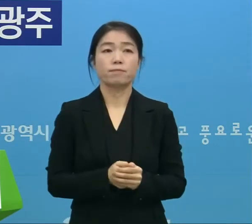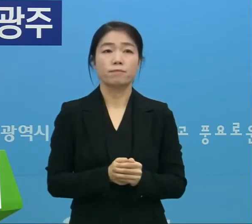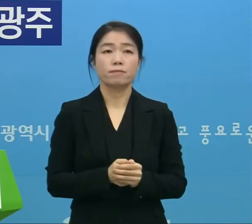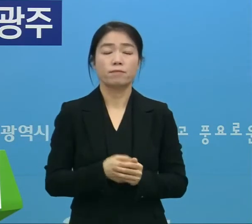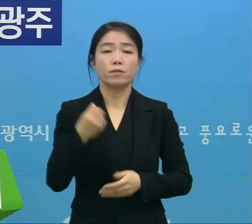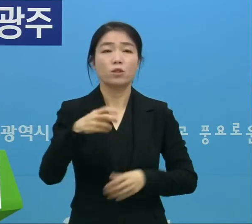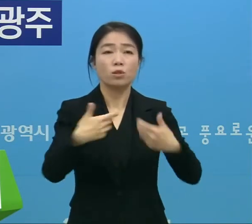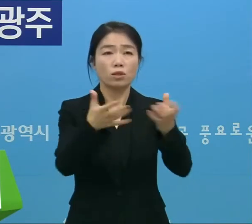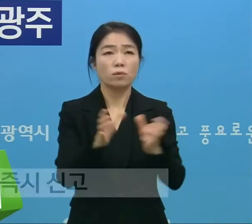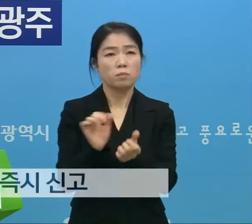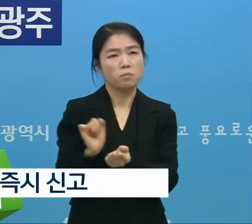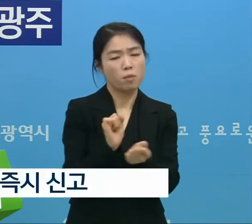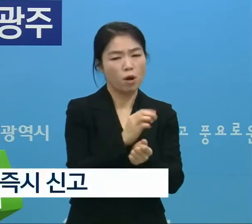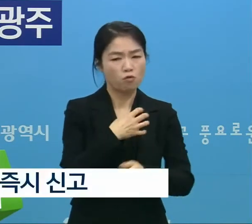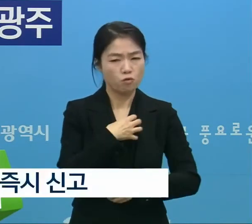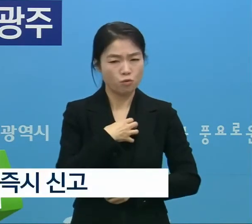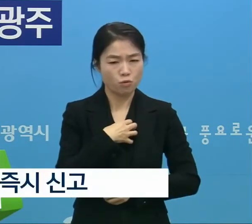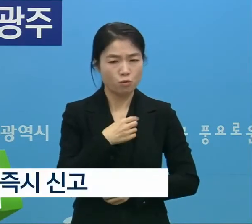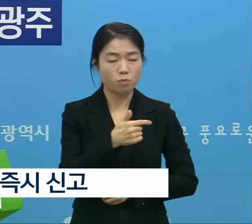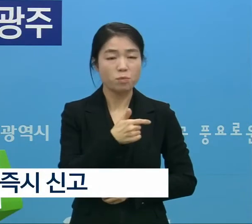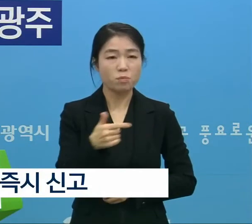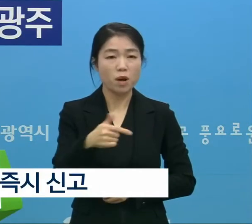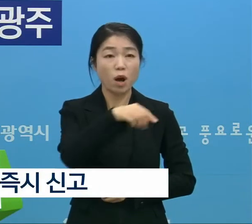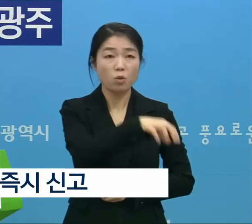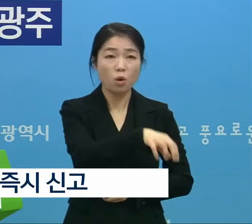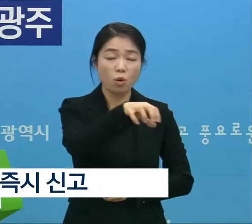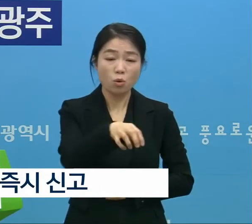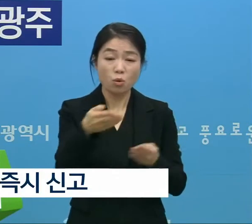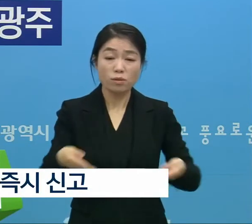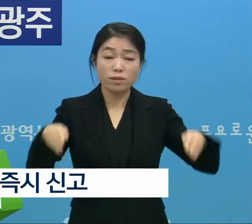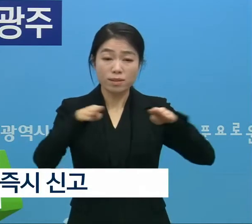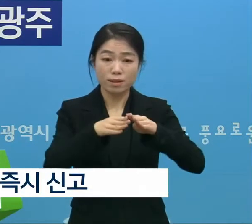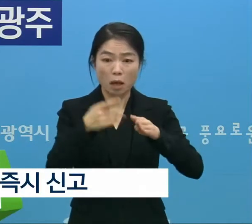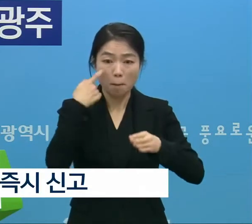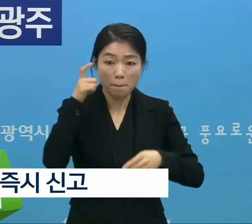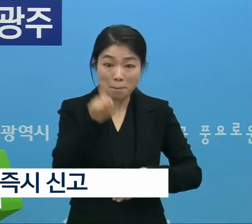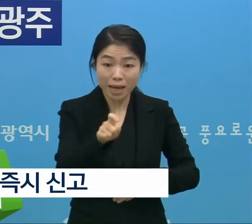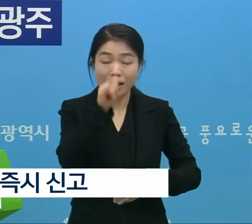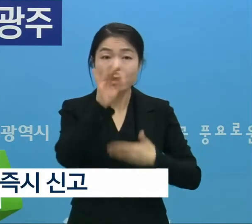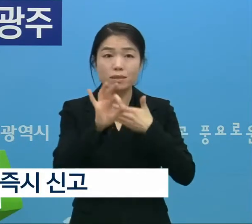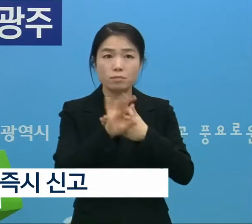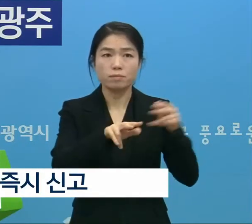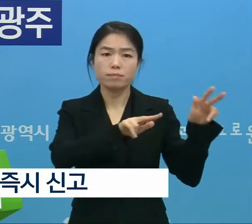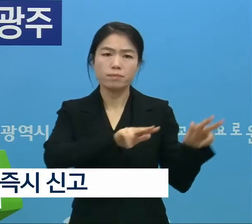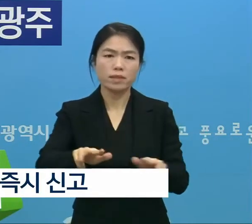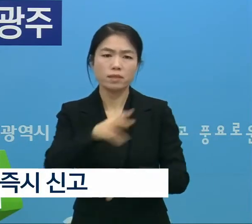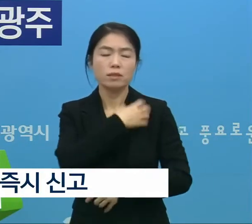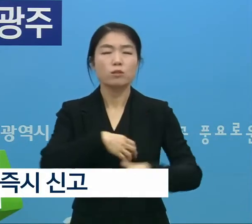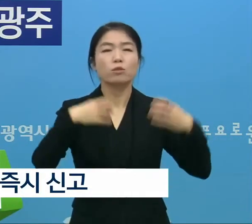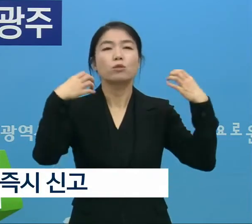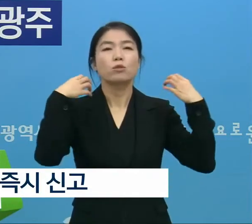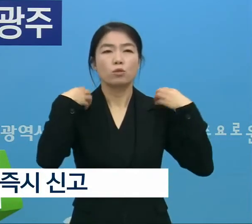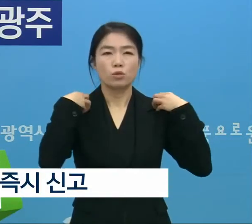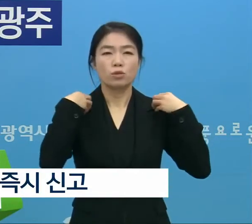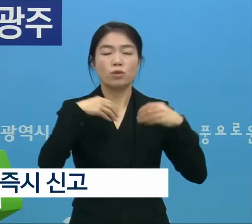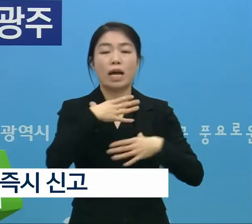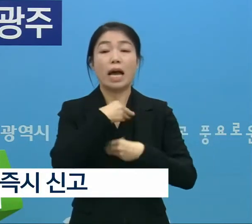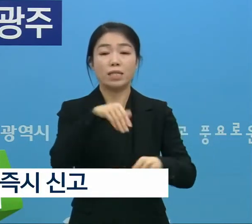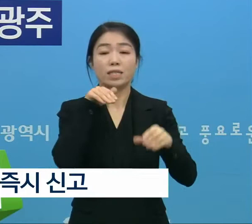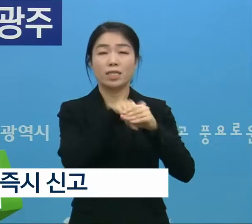아울러 집단감염에 우려가 있는 장소와 시설을 발견하면 즉시 가날구청